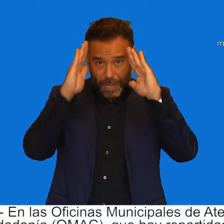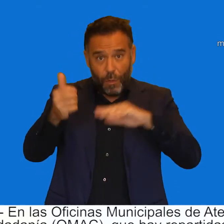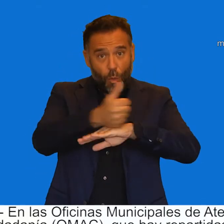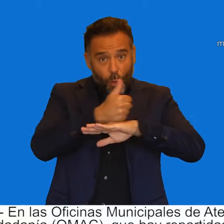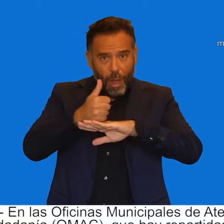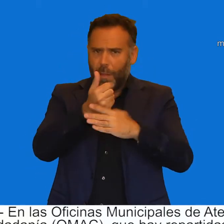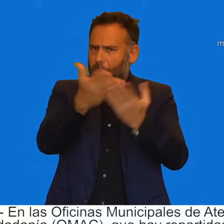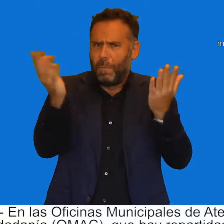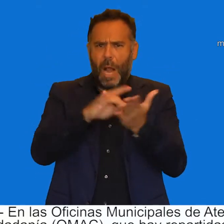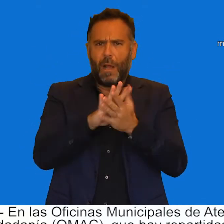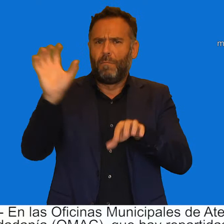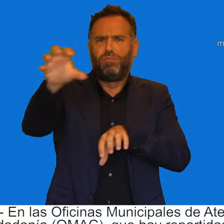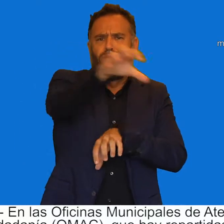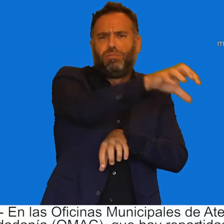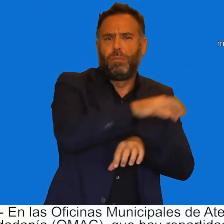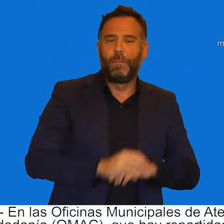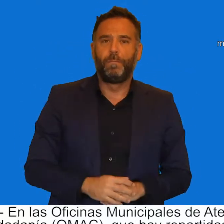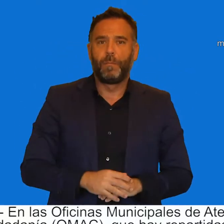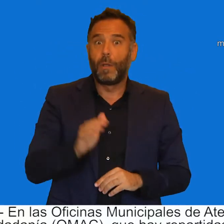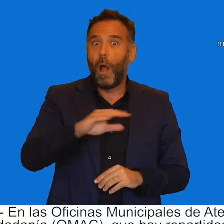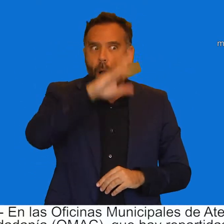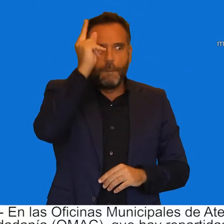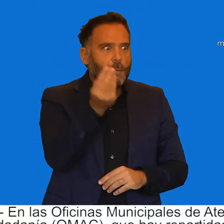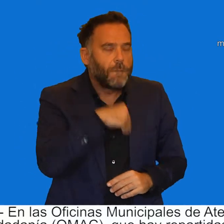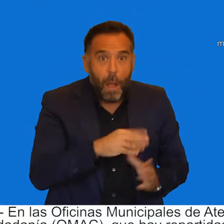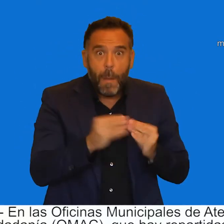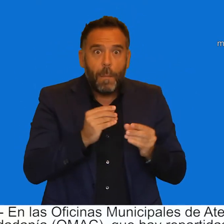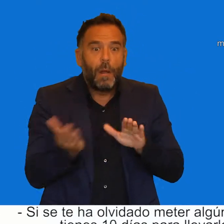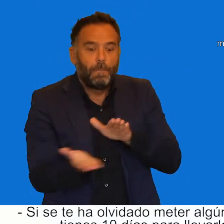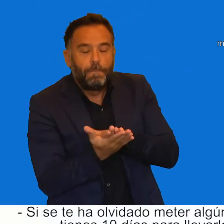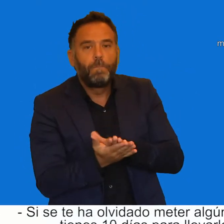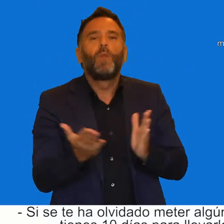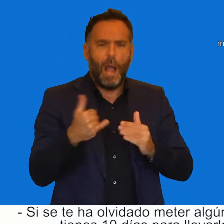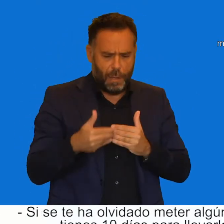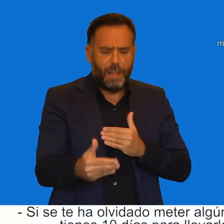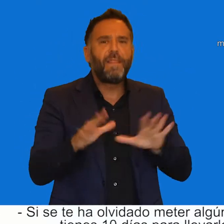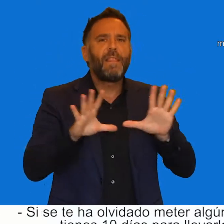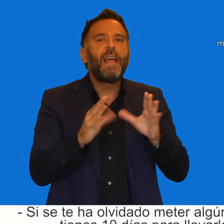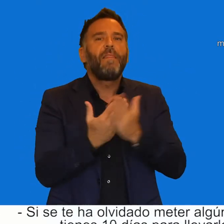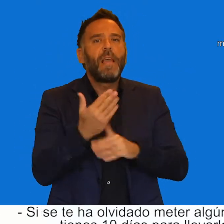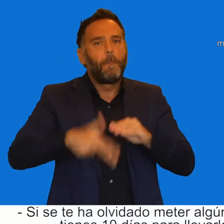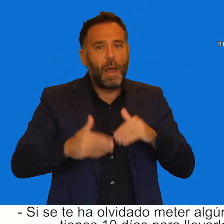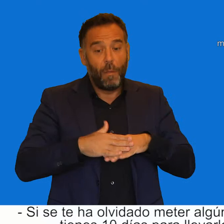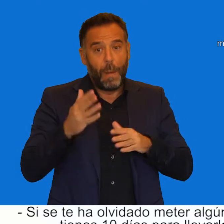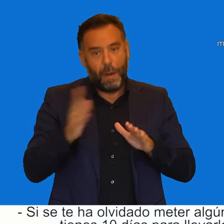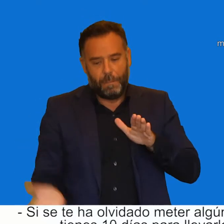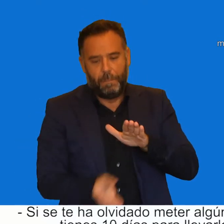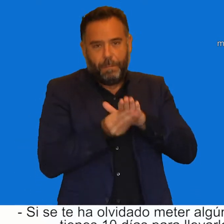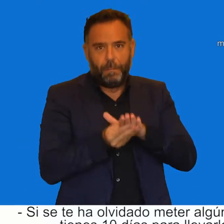de atención a la ciudadanía o MAC que hay repartidas por la ciudad. Si se te ha olvidado meter algún papel, tienes 10 días para